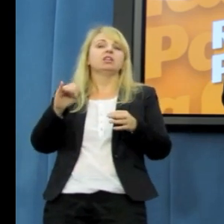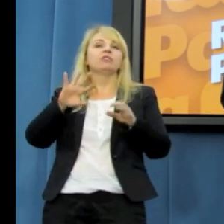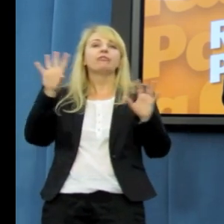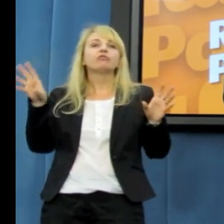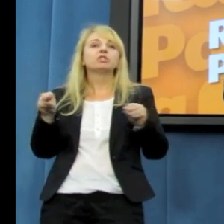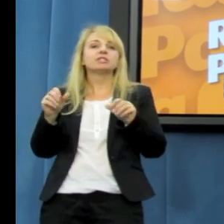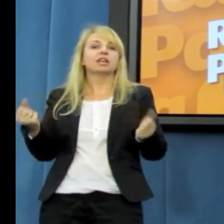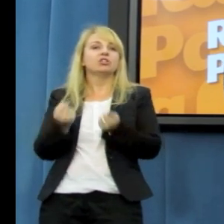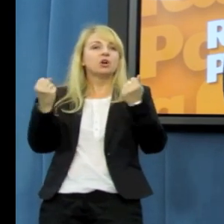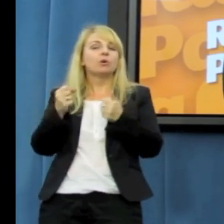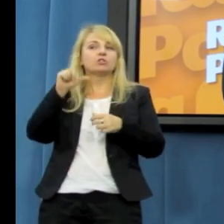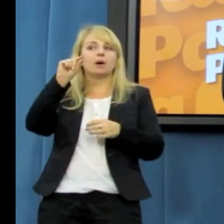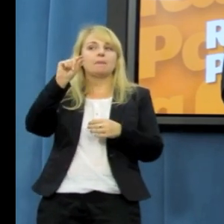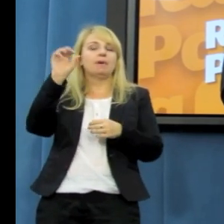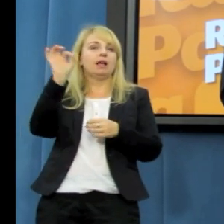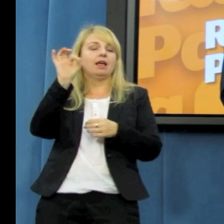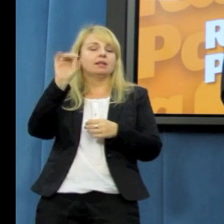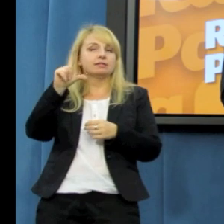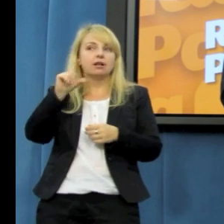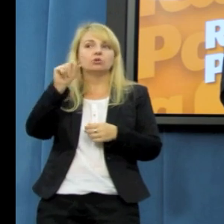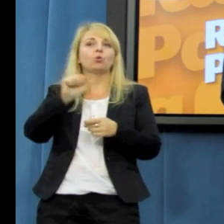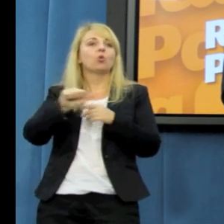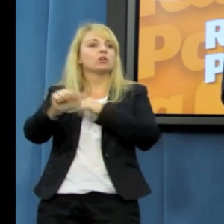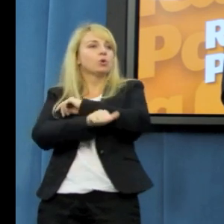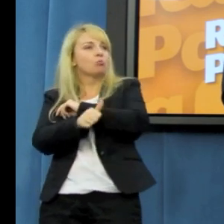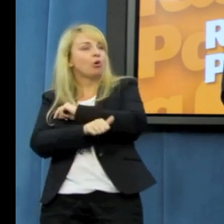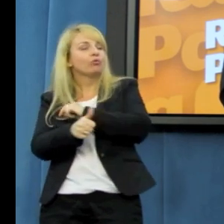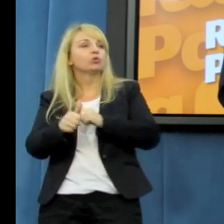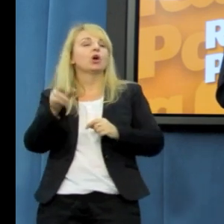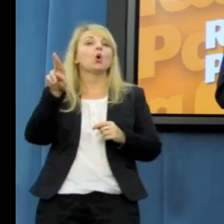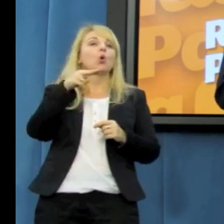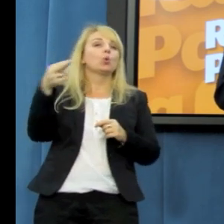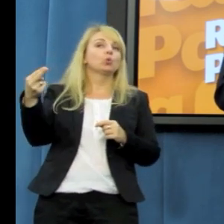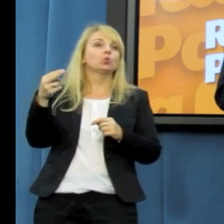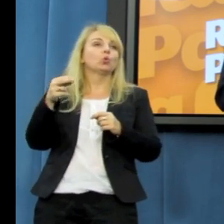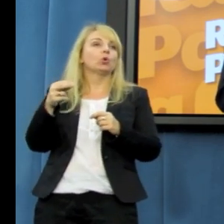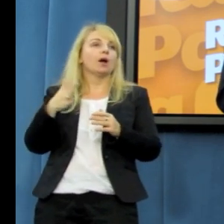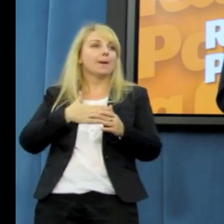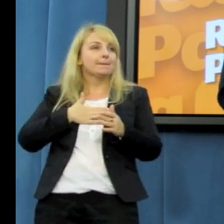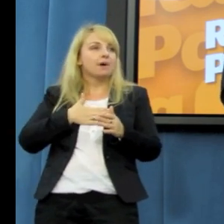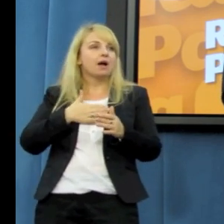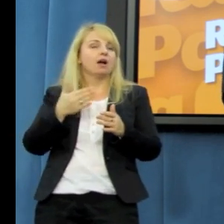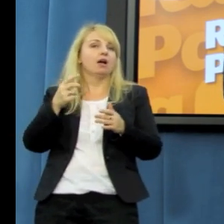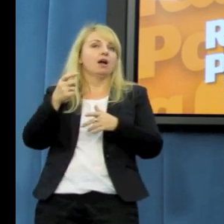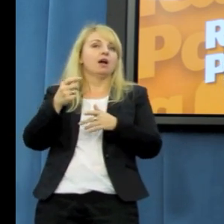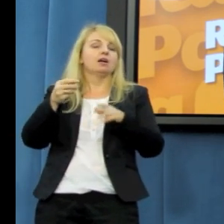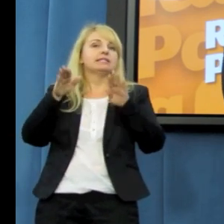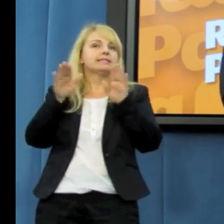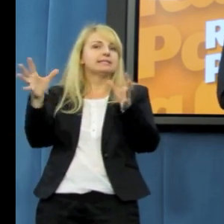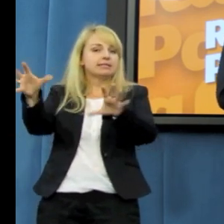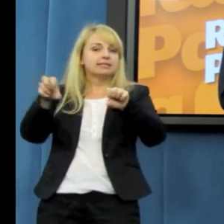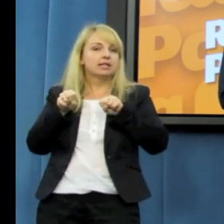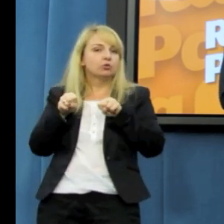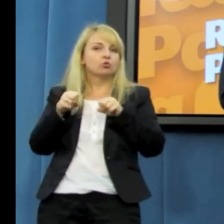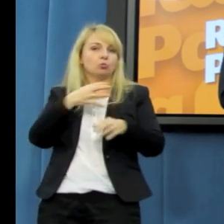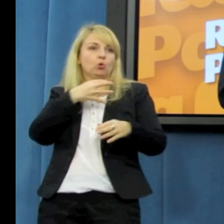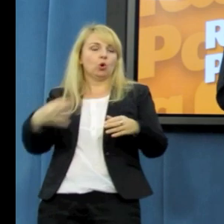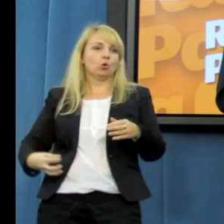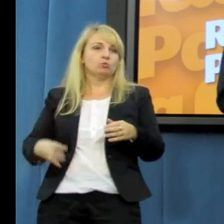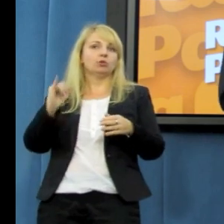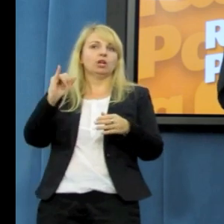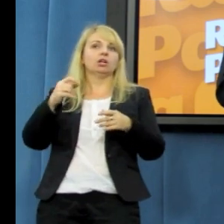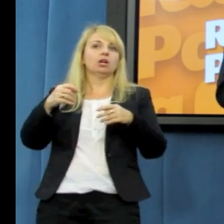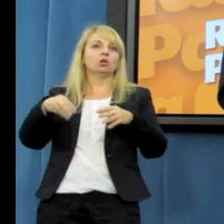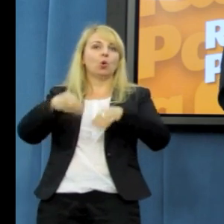polscy politycy są jedną z głównych przyczyn, która powoduje stagnację i brak możliwości rozwoju kraju.